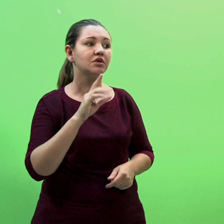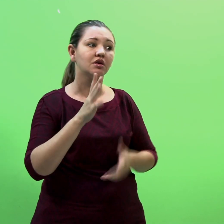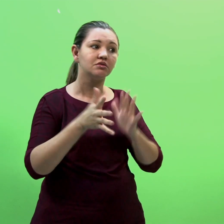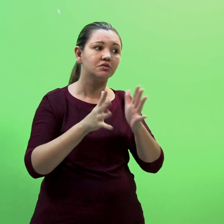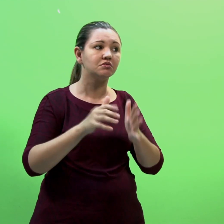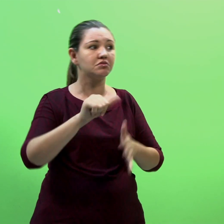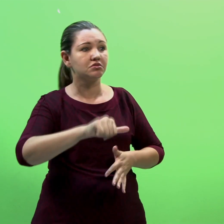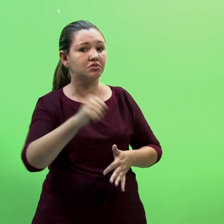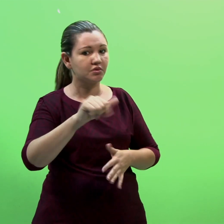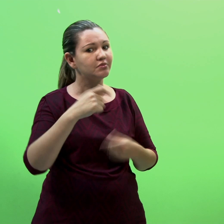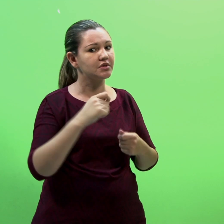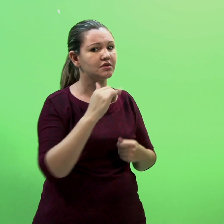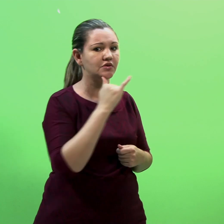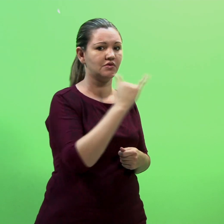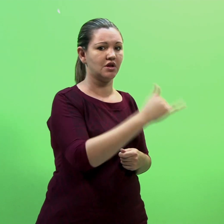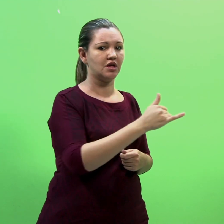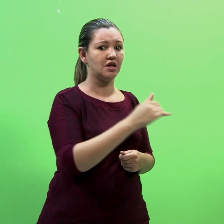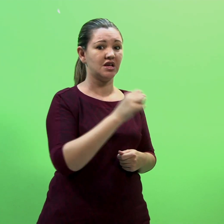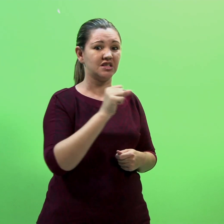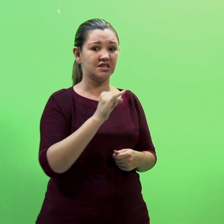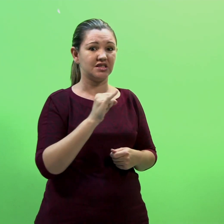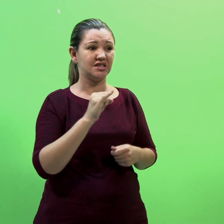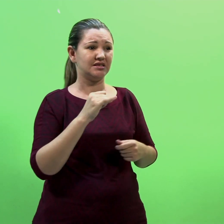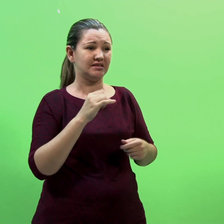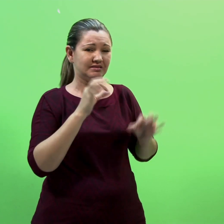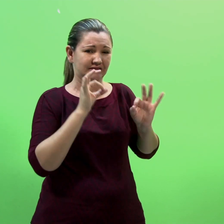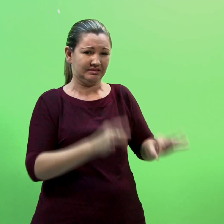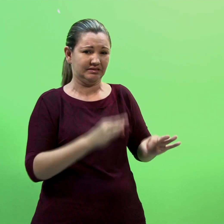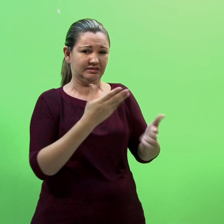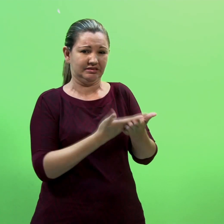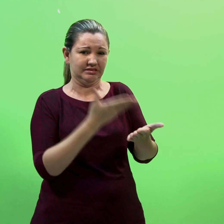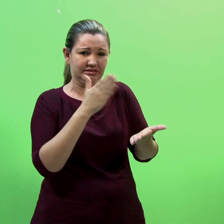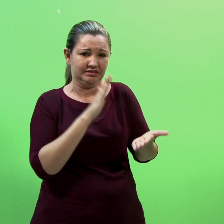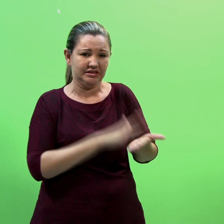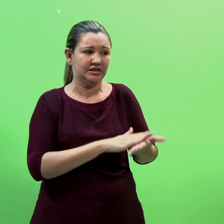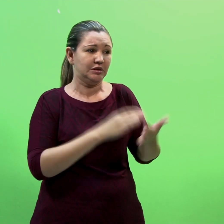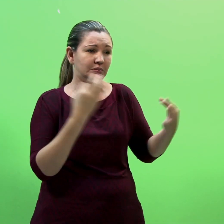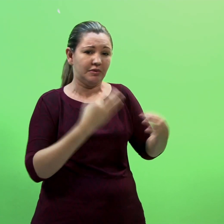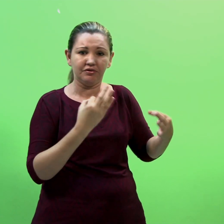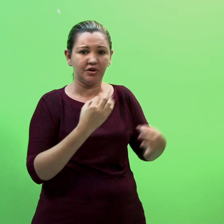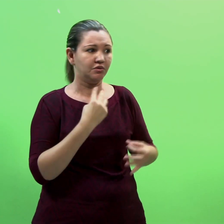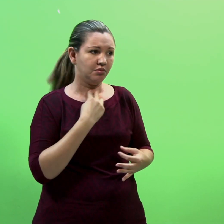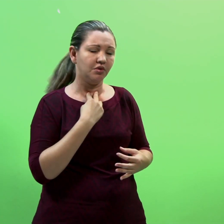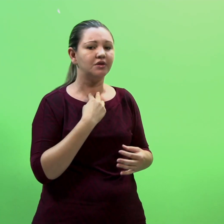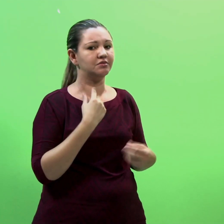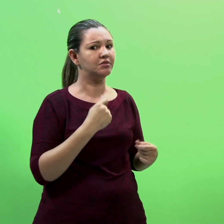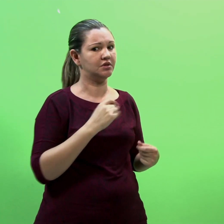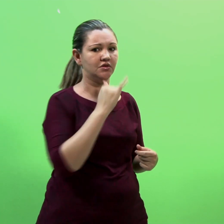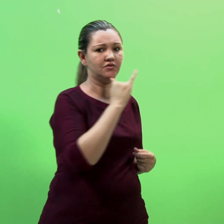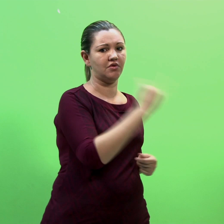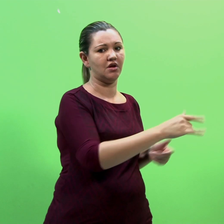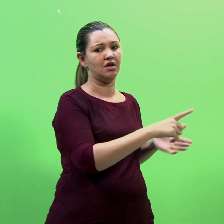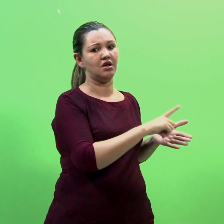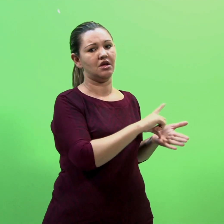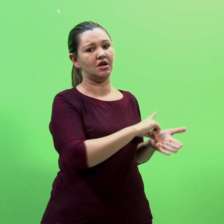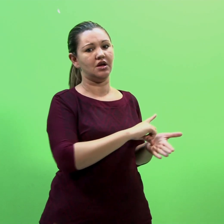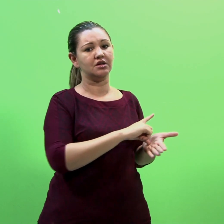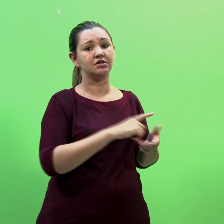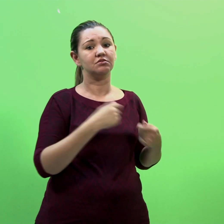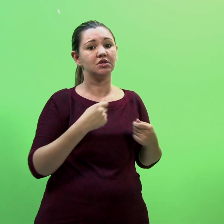informando quando a interpretação literal não é possível e o intérprete, então, terá que parafrasear de modo claro o que